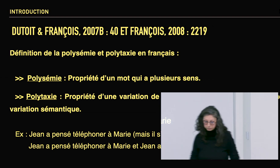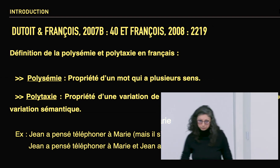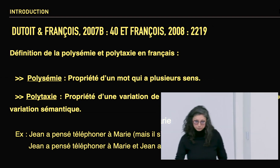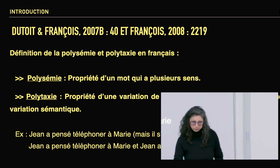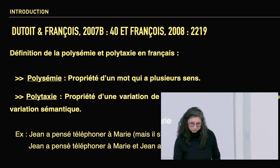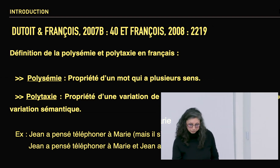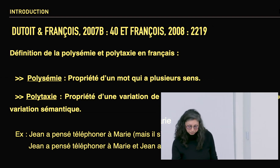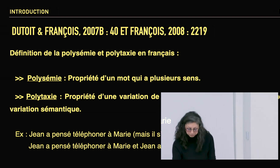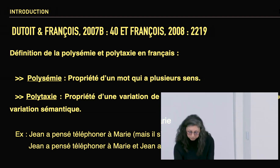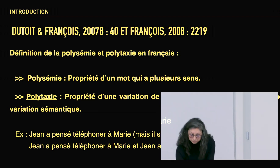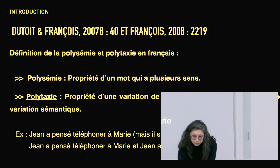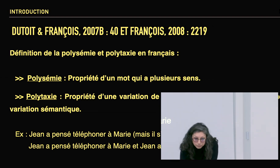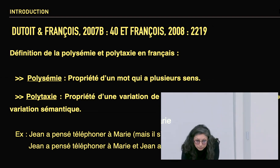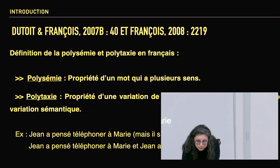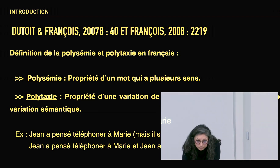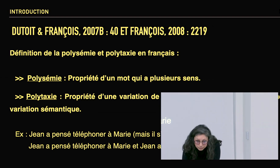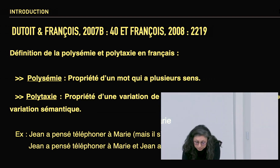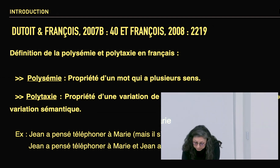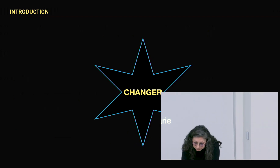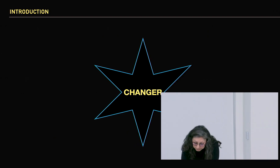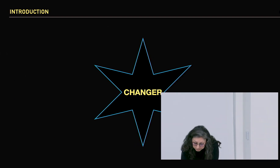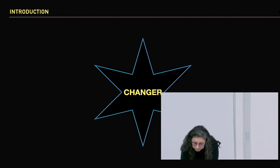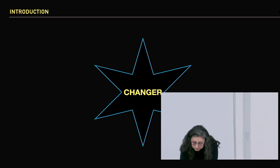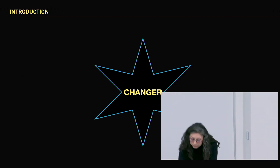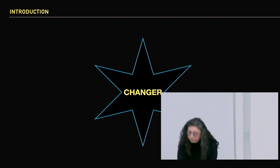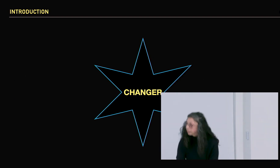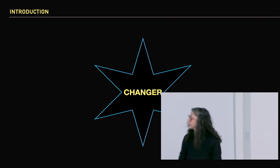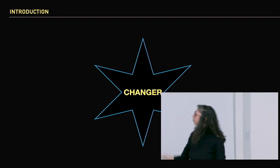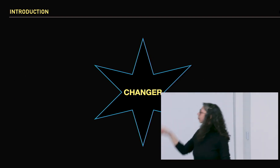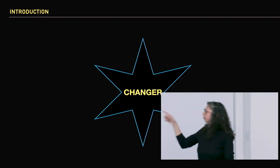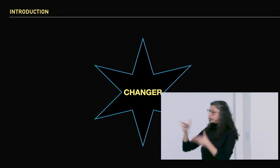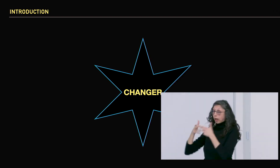modification, et c'est cet aspect-là que j'ai voulu étudier dans ma recherche.